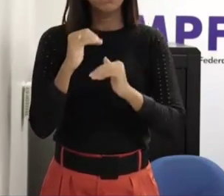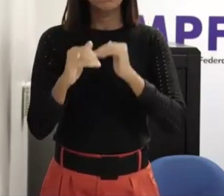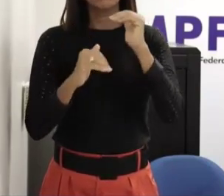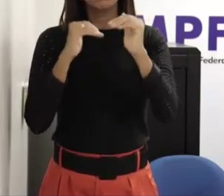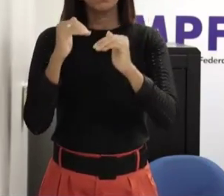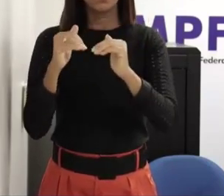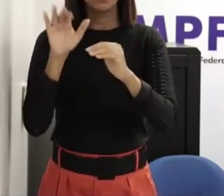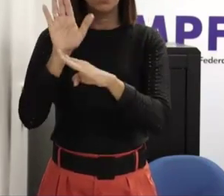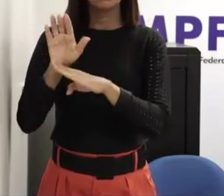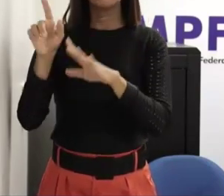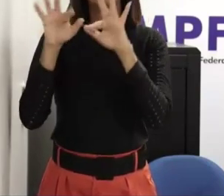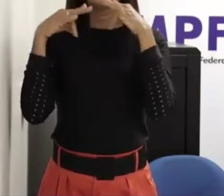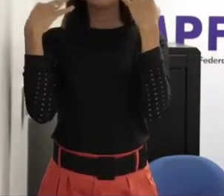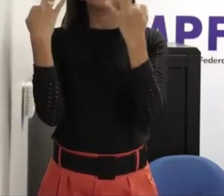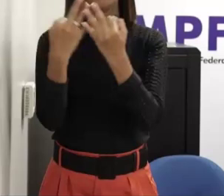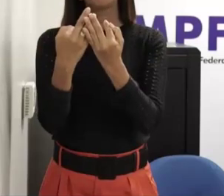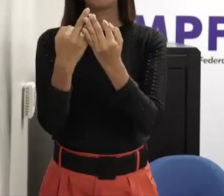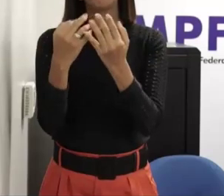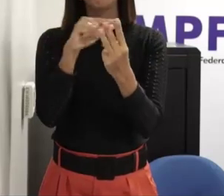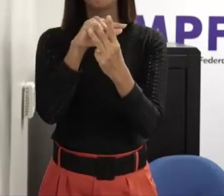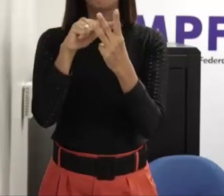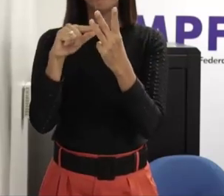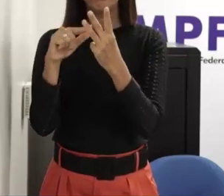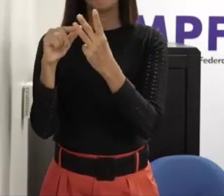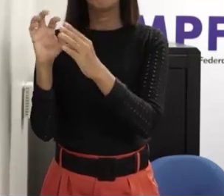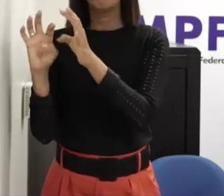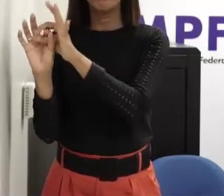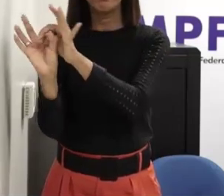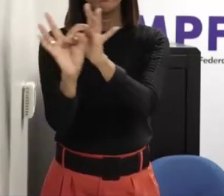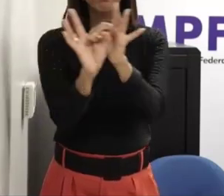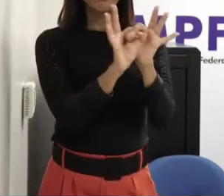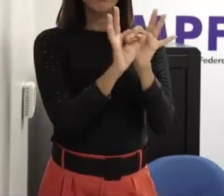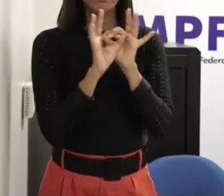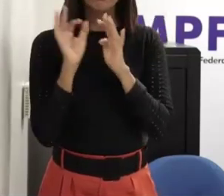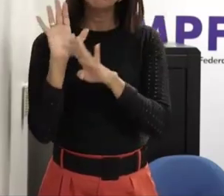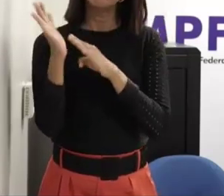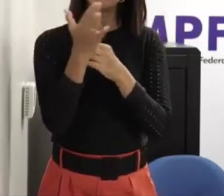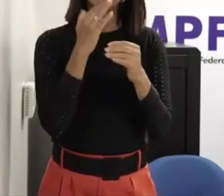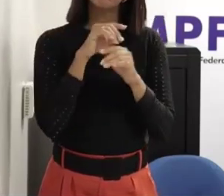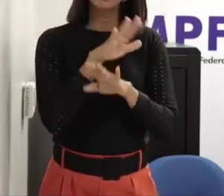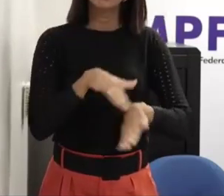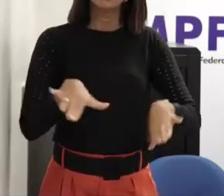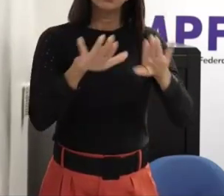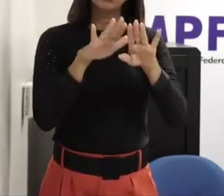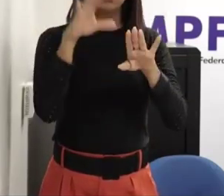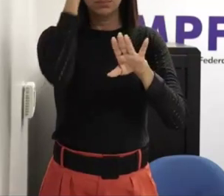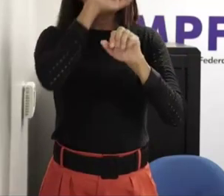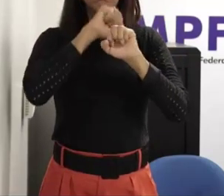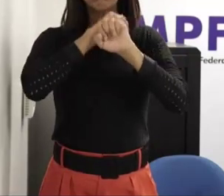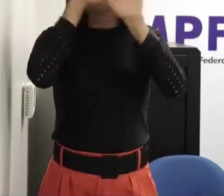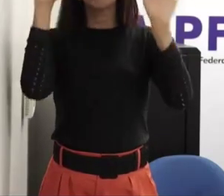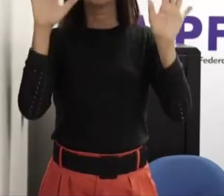constituição de sociedade fortalecer que eles sejam mais abertos a compreender tudo que a gente traz enquanto escola